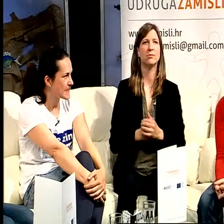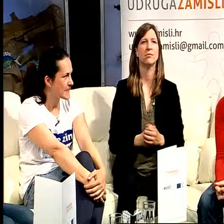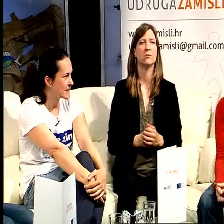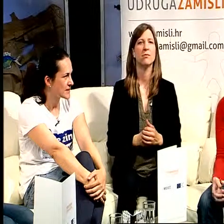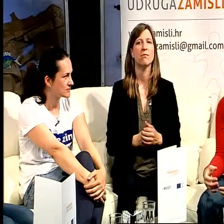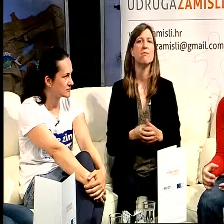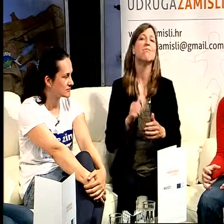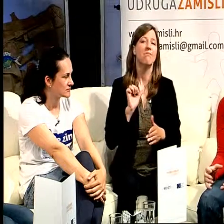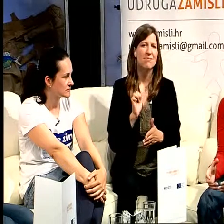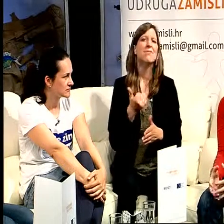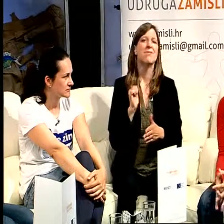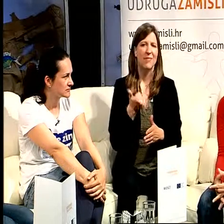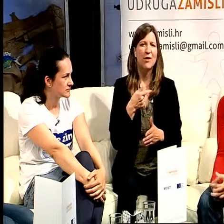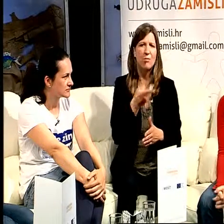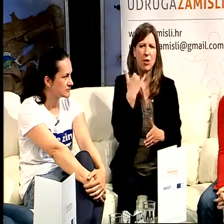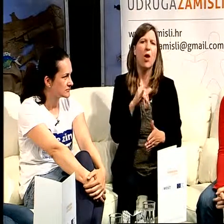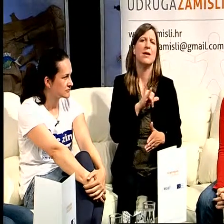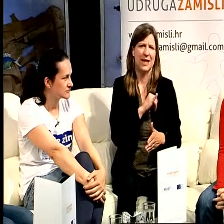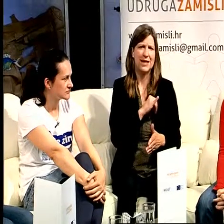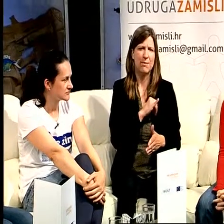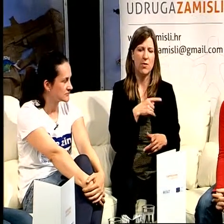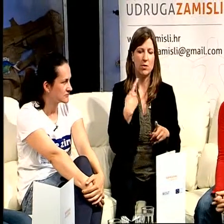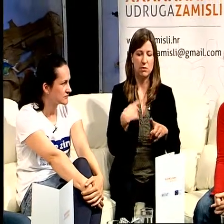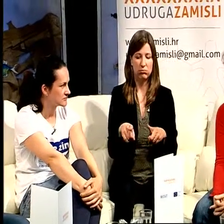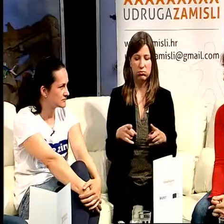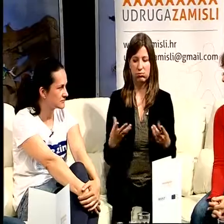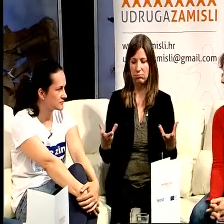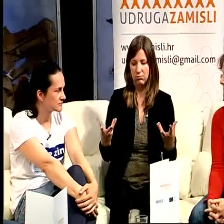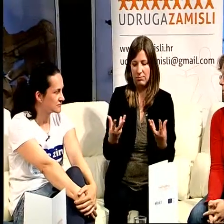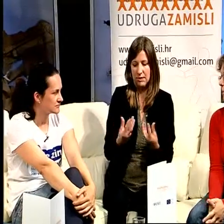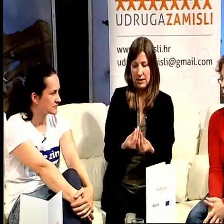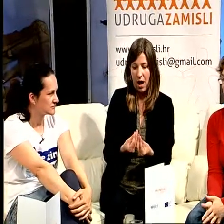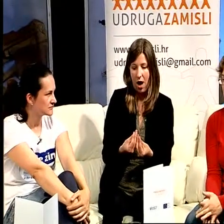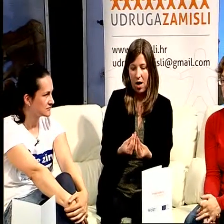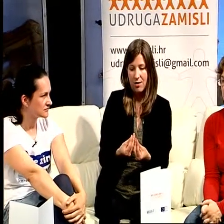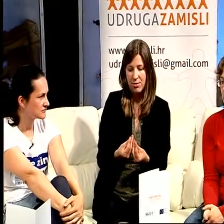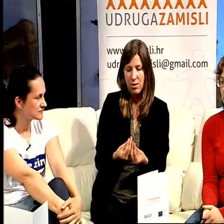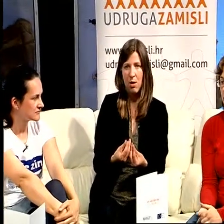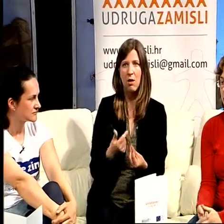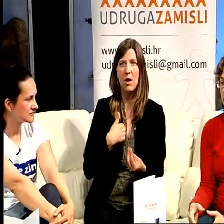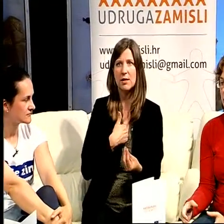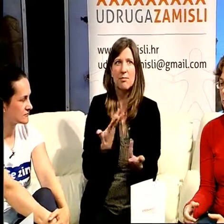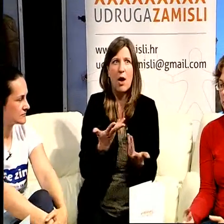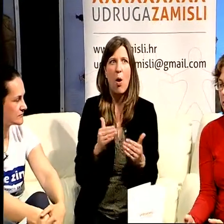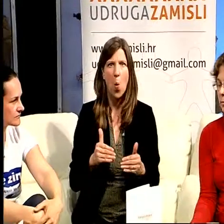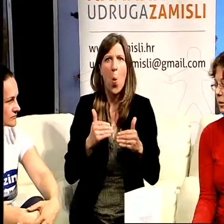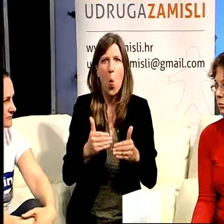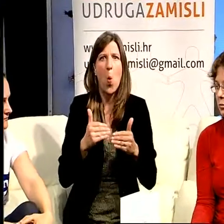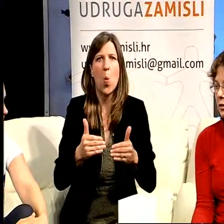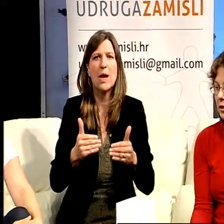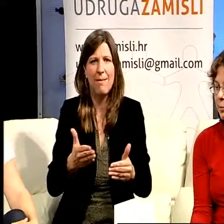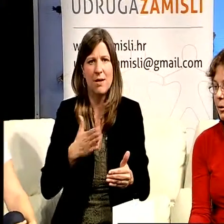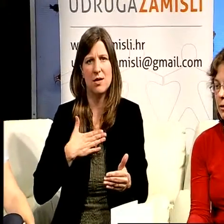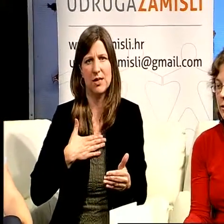zanimljivo jer na neki način smo zajedno mogu reći pomakli moje granice zato što sam se u nekom